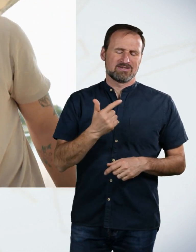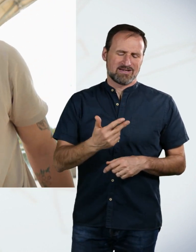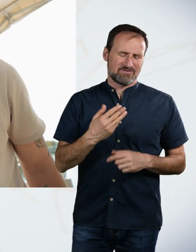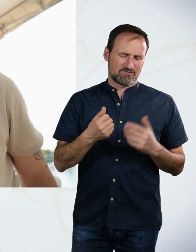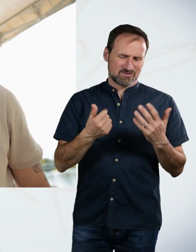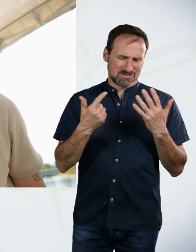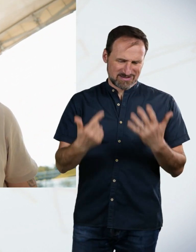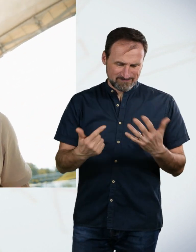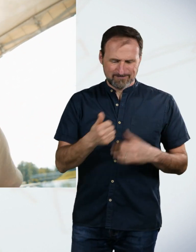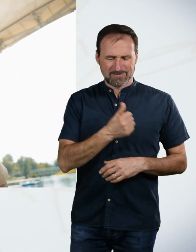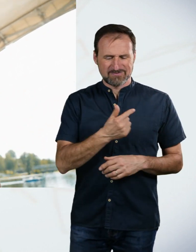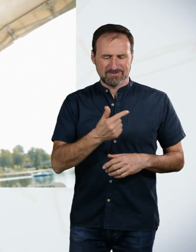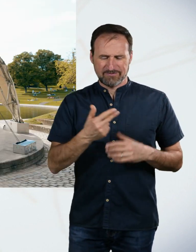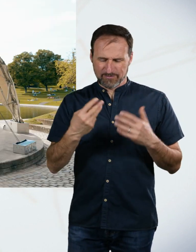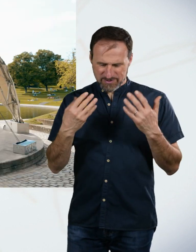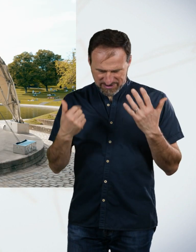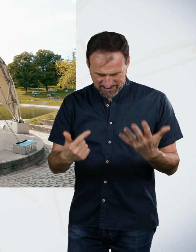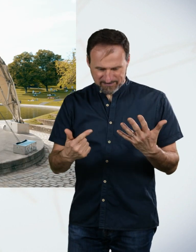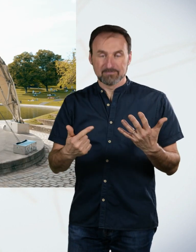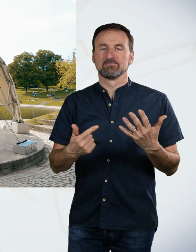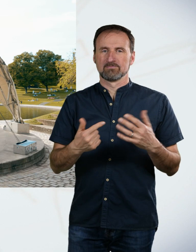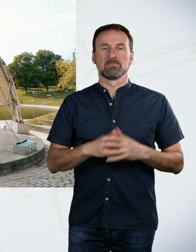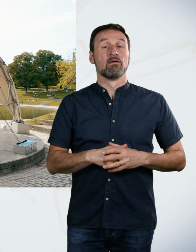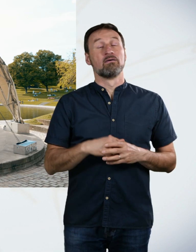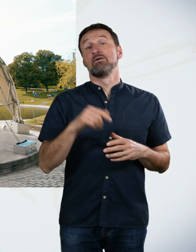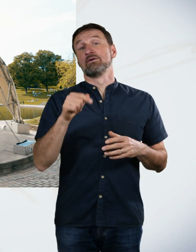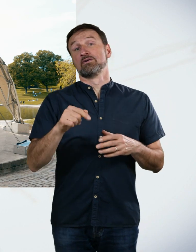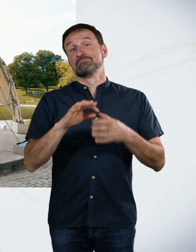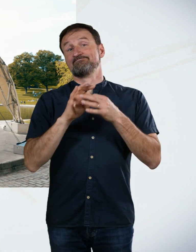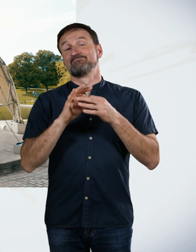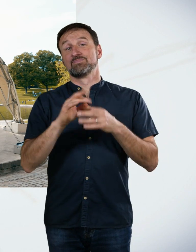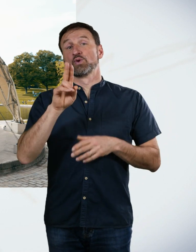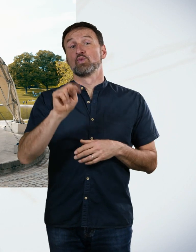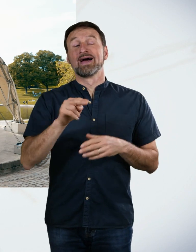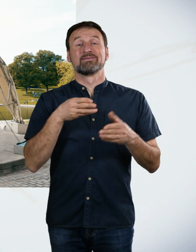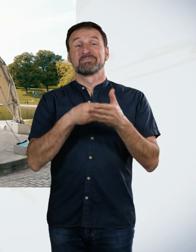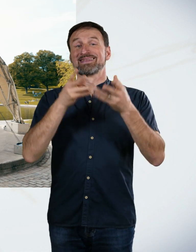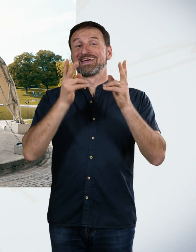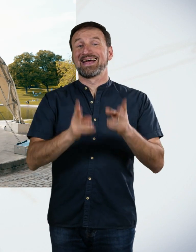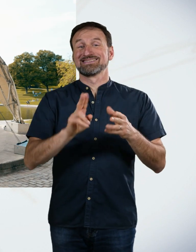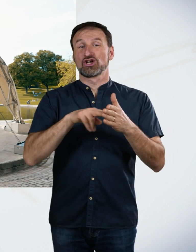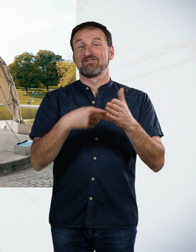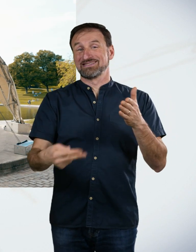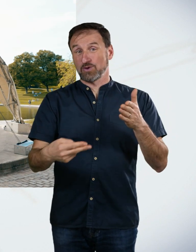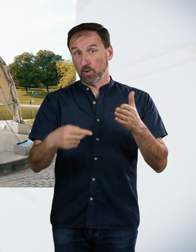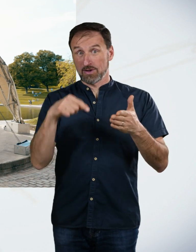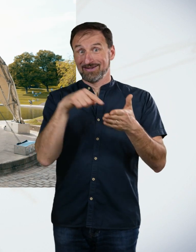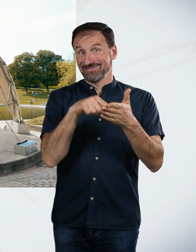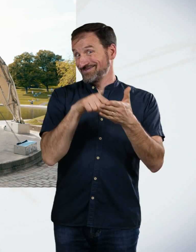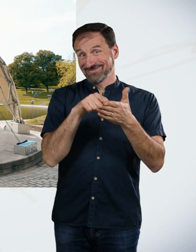drei, vier, fünf, sechs, sieben. Es ging um die UN-Behindertenrechtskonvention. Eins, drei, vier. Die besagt, dass Menschen mit Behinderungen die